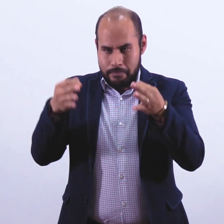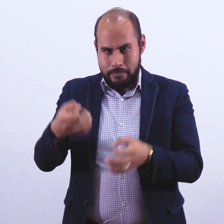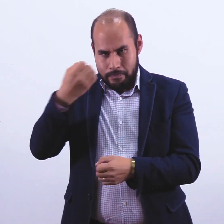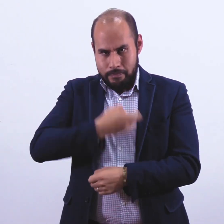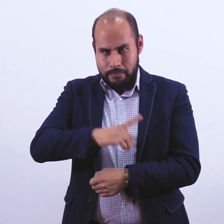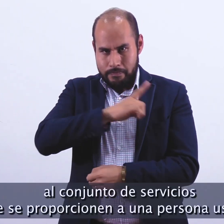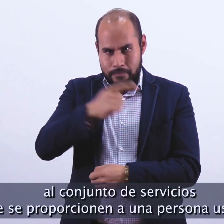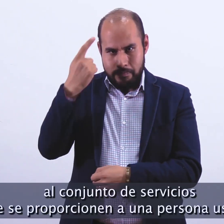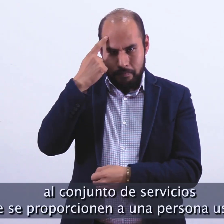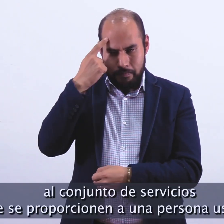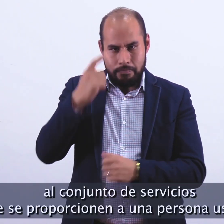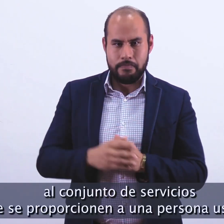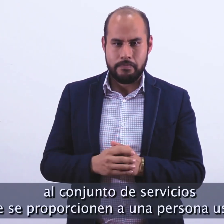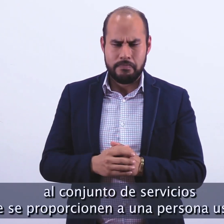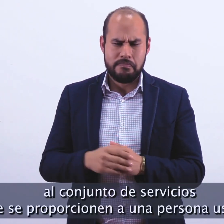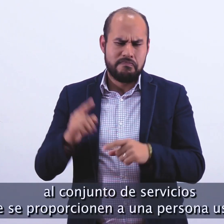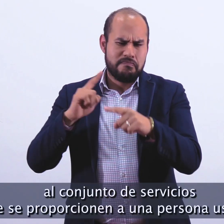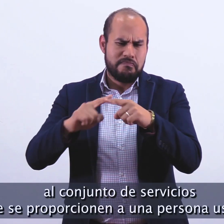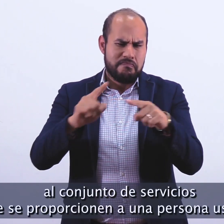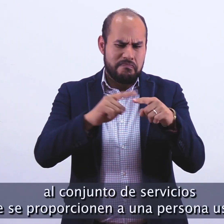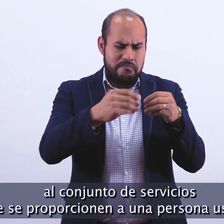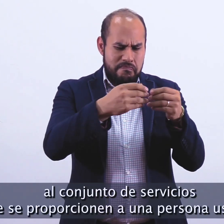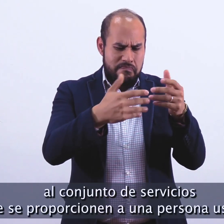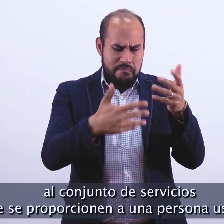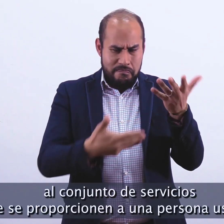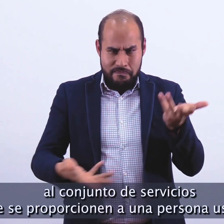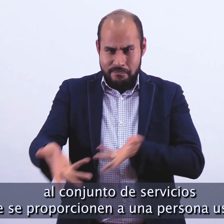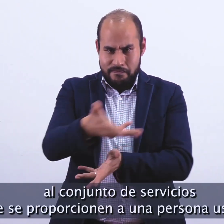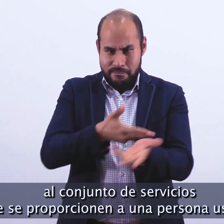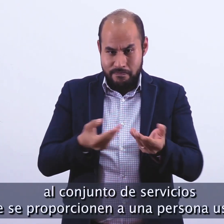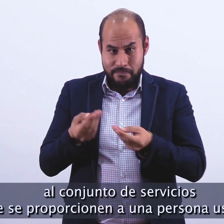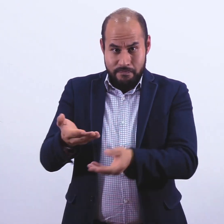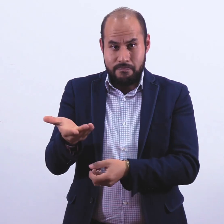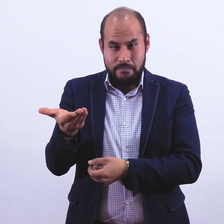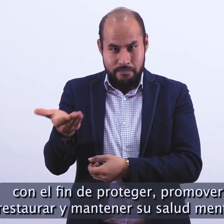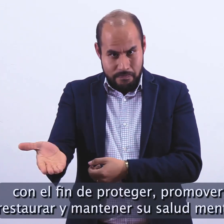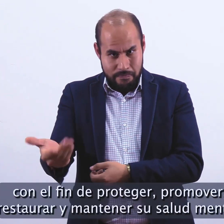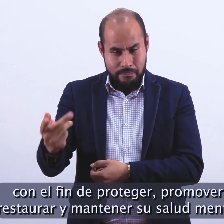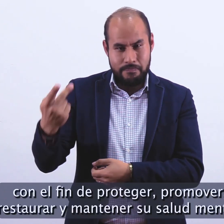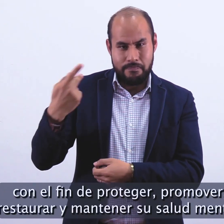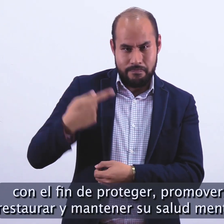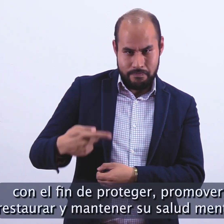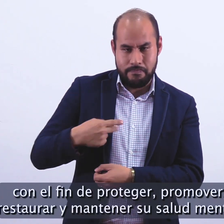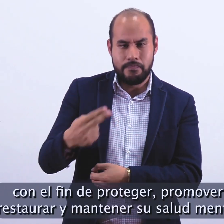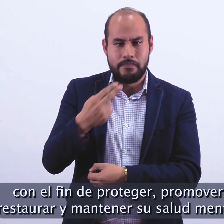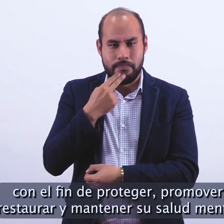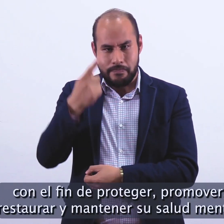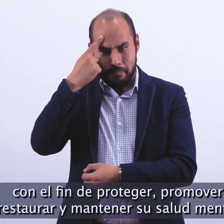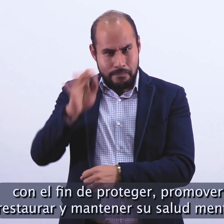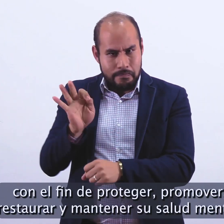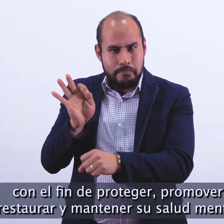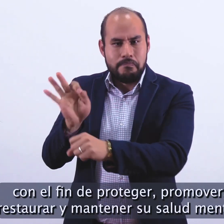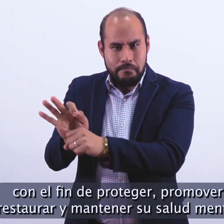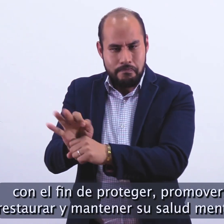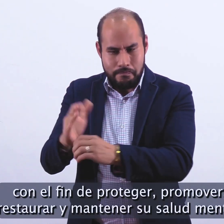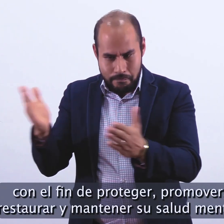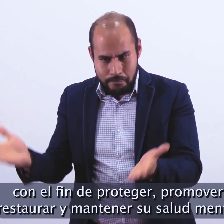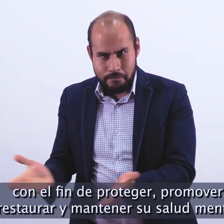Al conjunto de servicios que se proporcionen a una persona usuaria con el fin de proteger, promover, restaurar